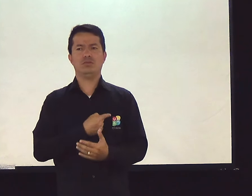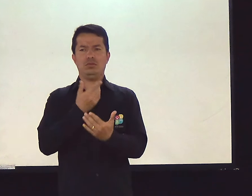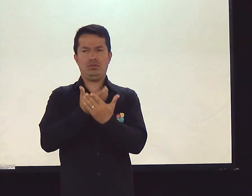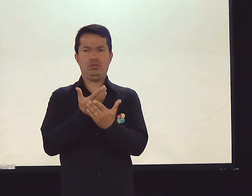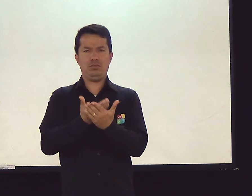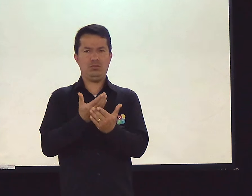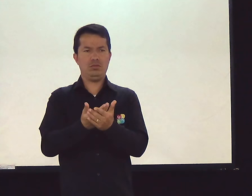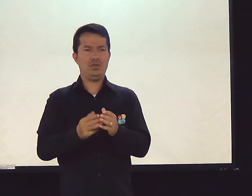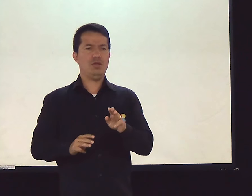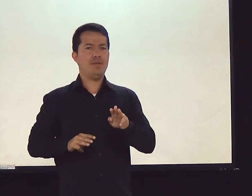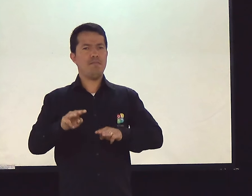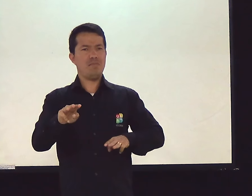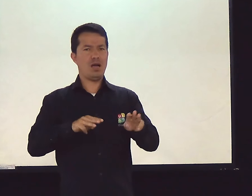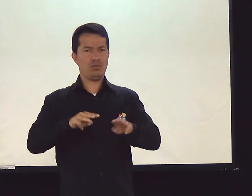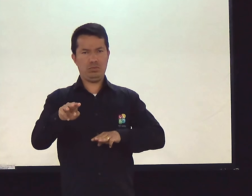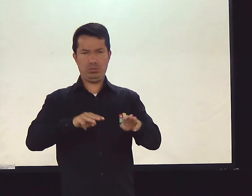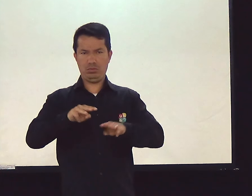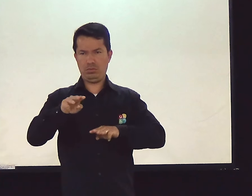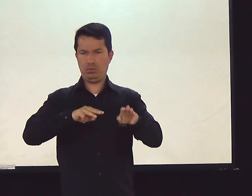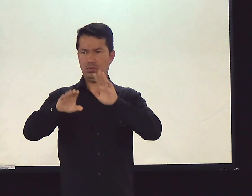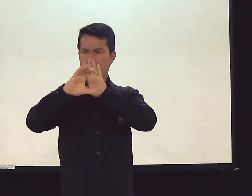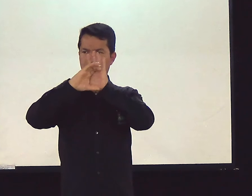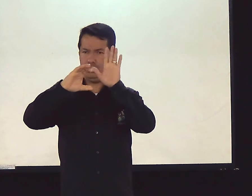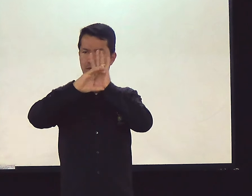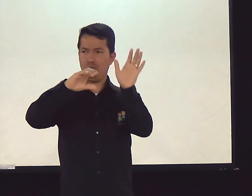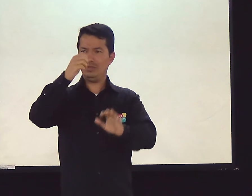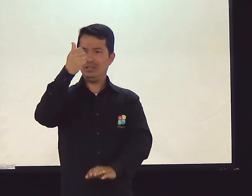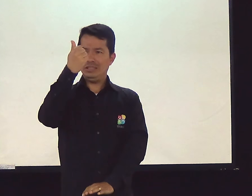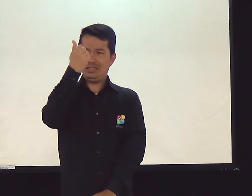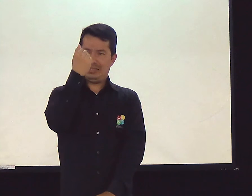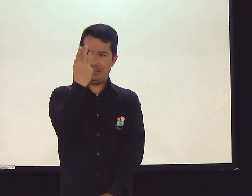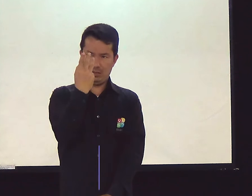Hoje nós vamos estudar Marcos, capítulo 13.